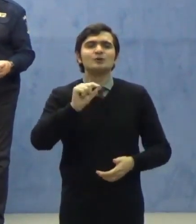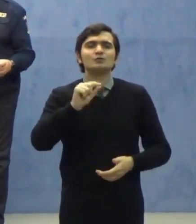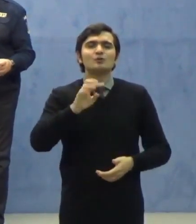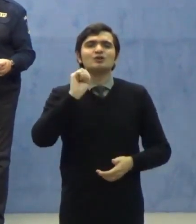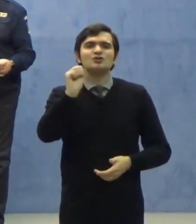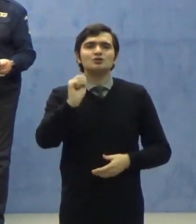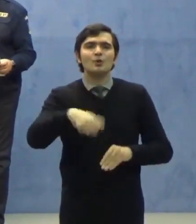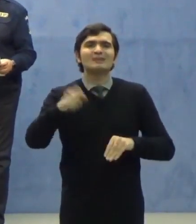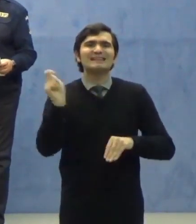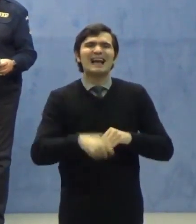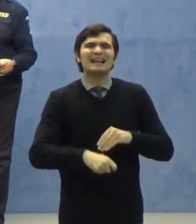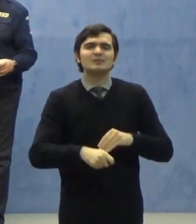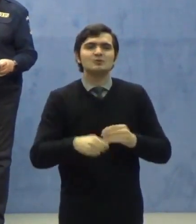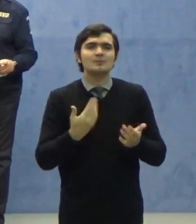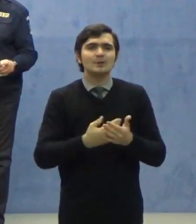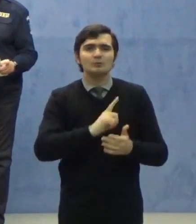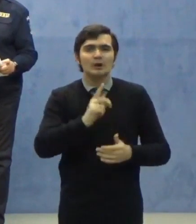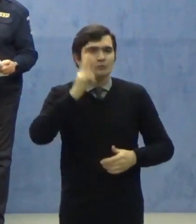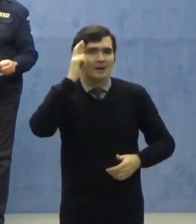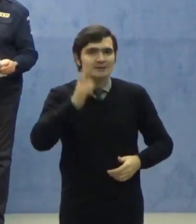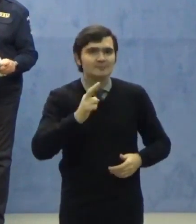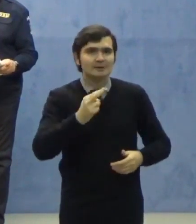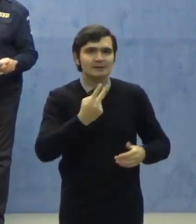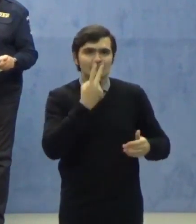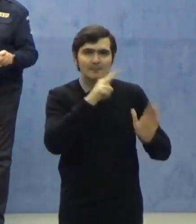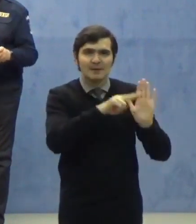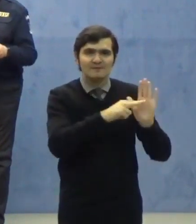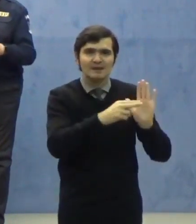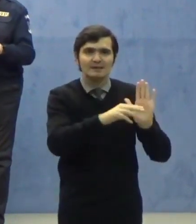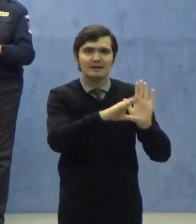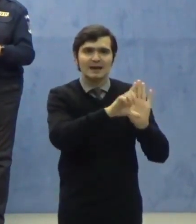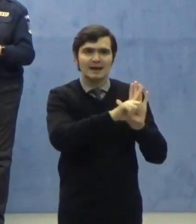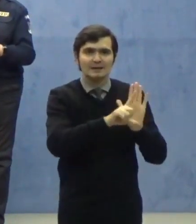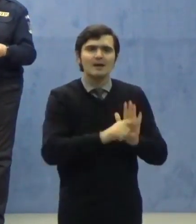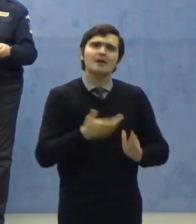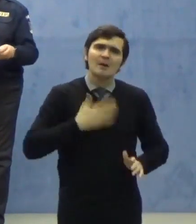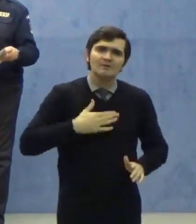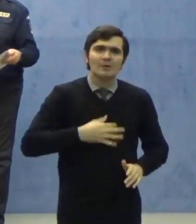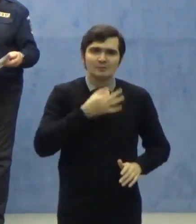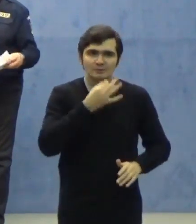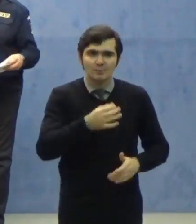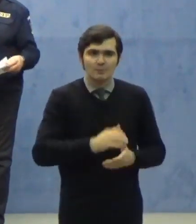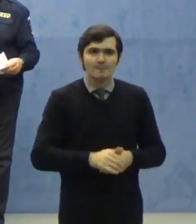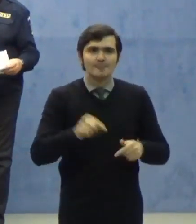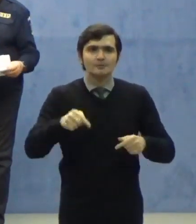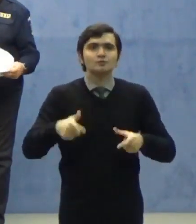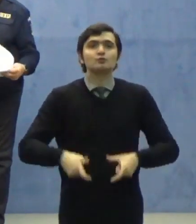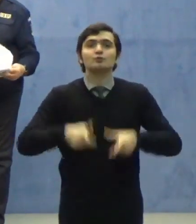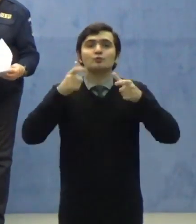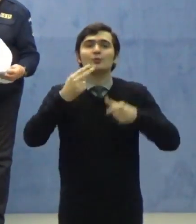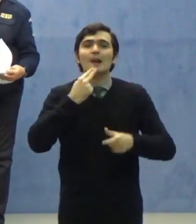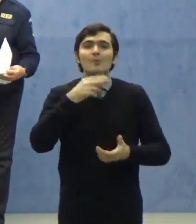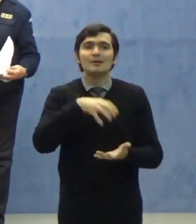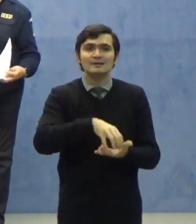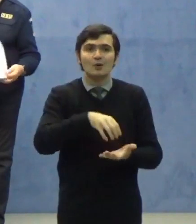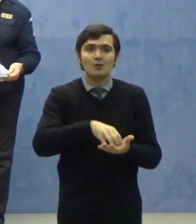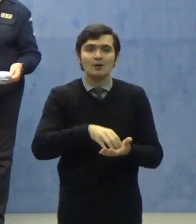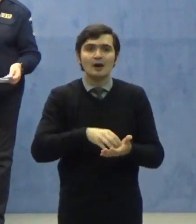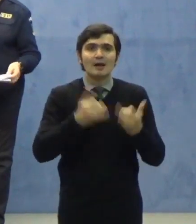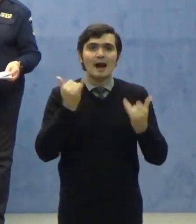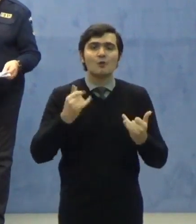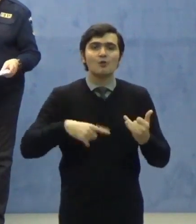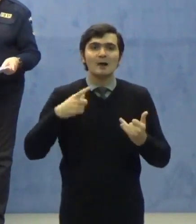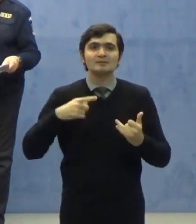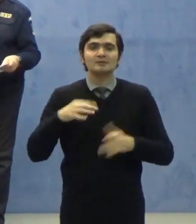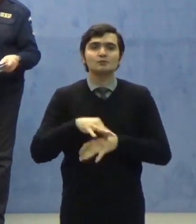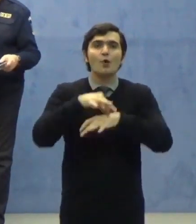contravenționale pentru nerespectarea prevederilor legale. Doresc să menționez faptul că structurile de poliție locală au intrat sub comanda